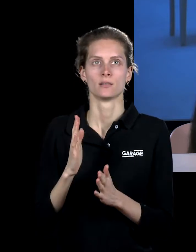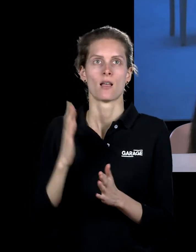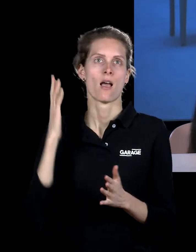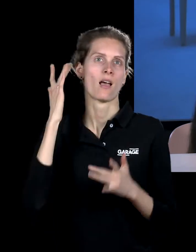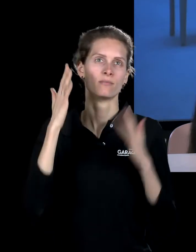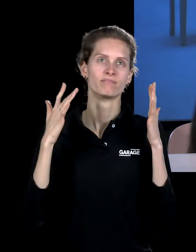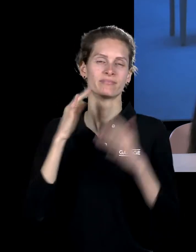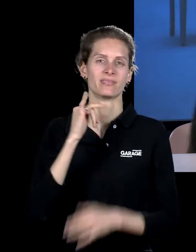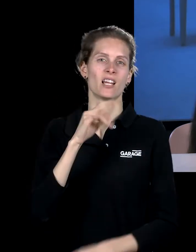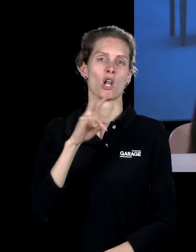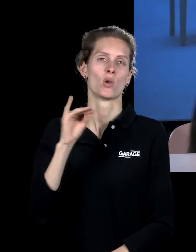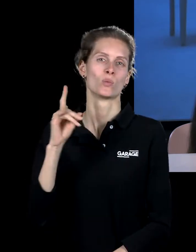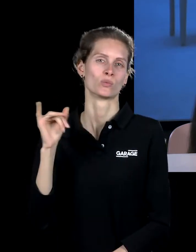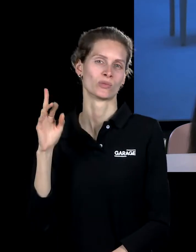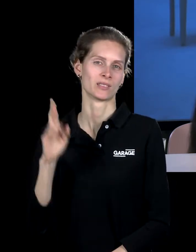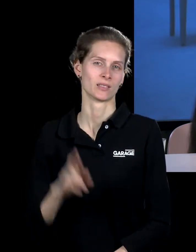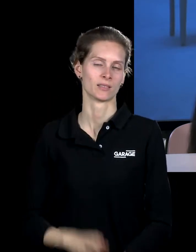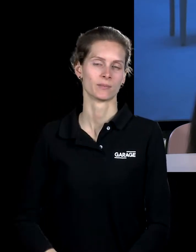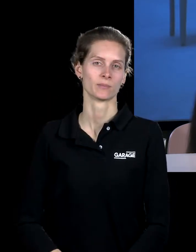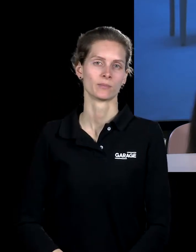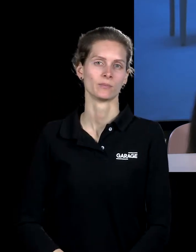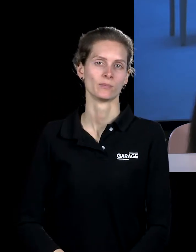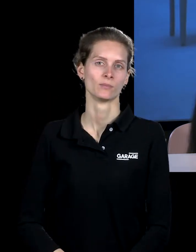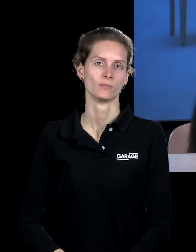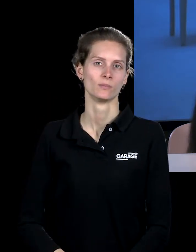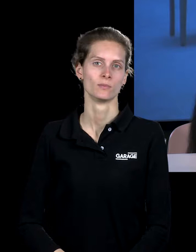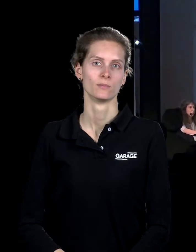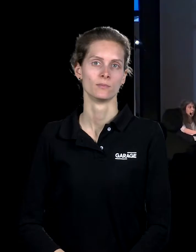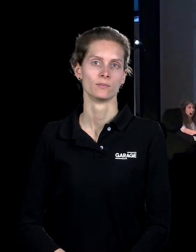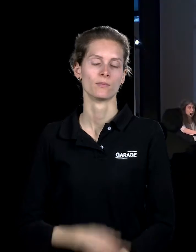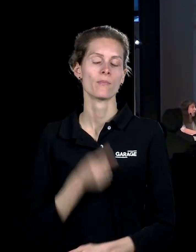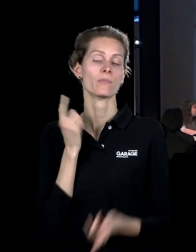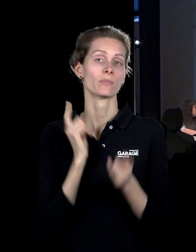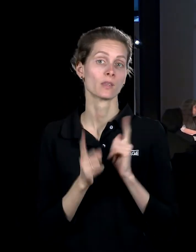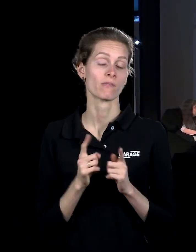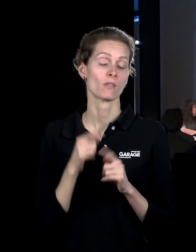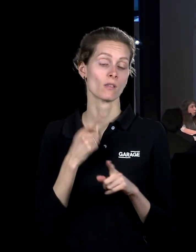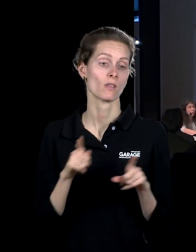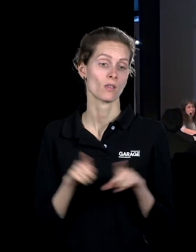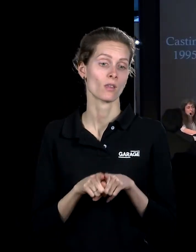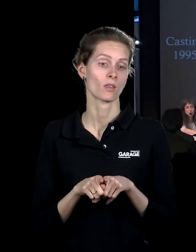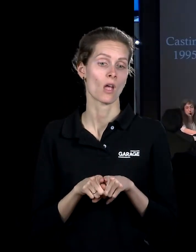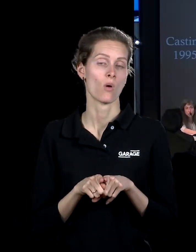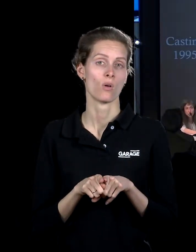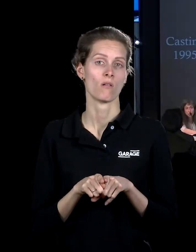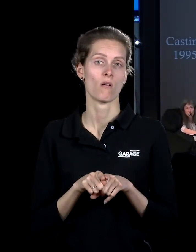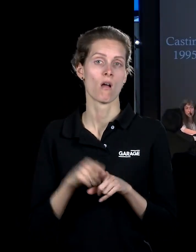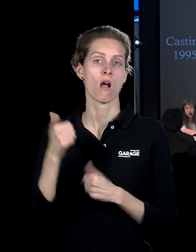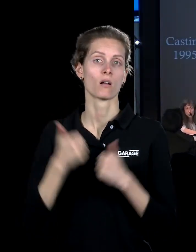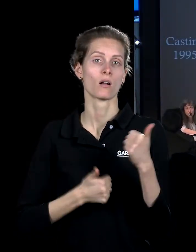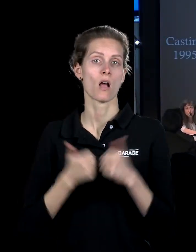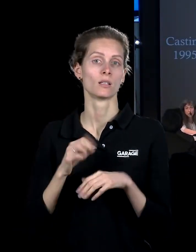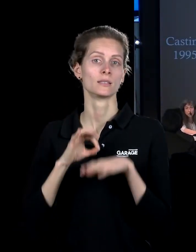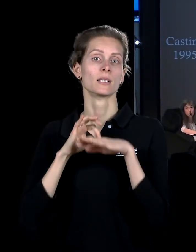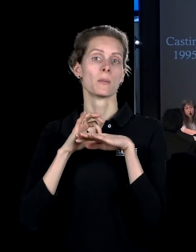То есть делать фильм, который является вымыслом, но не является иллюзией. И действительно, потом, собственно, этот кастинг проходил не впустую, потом он с этими людьми